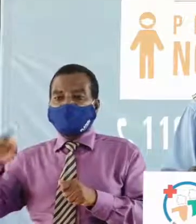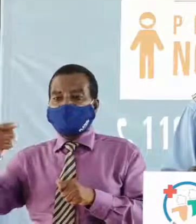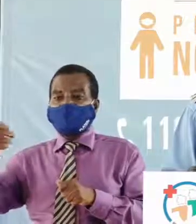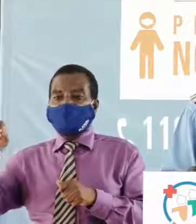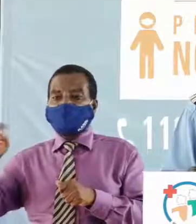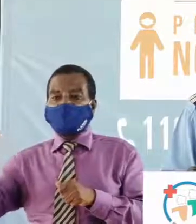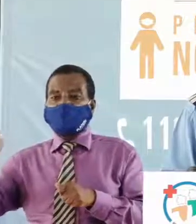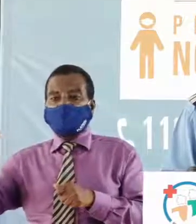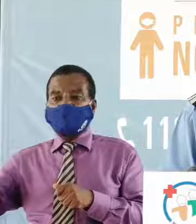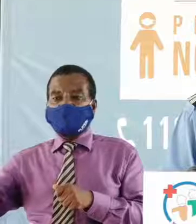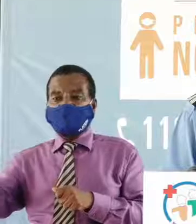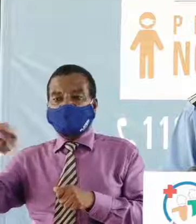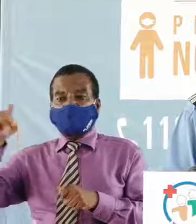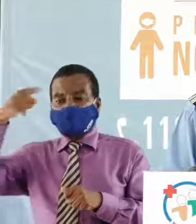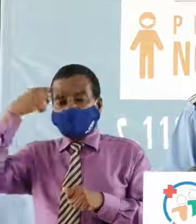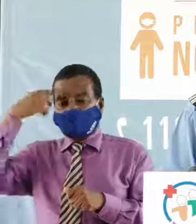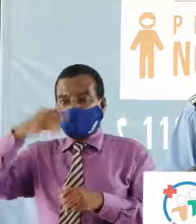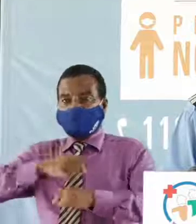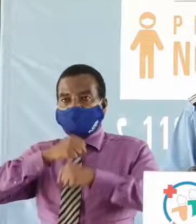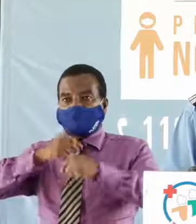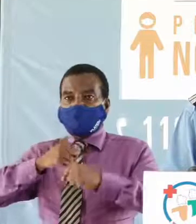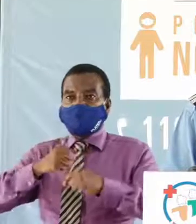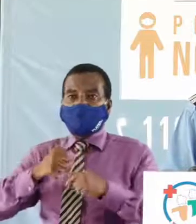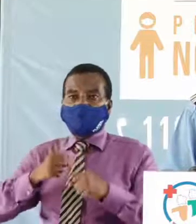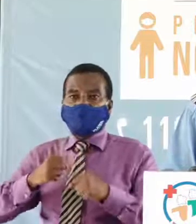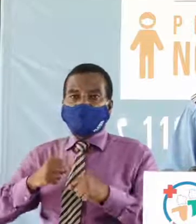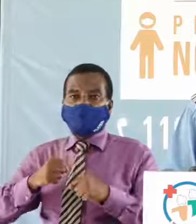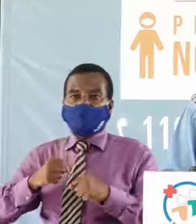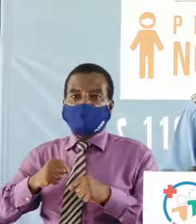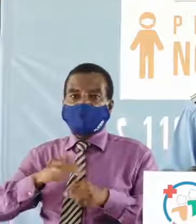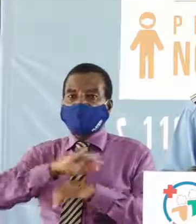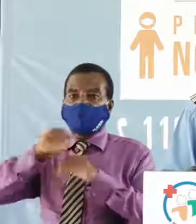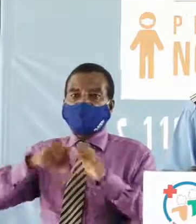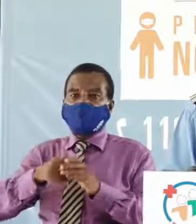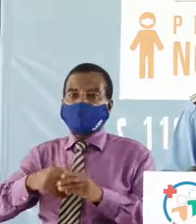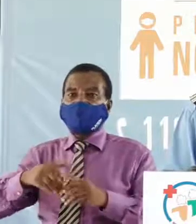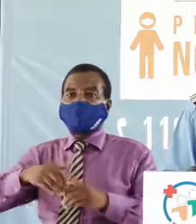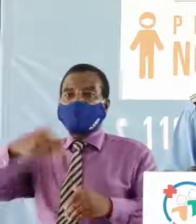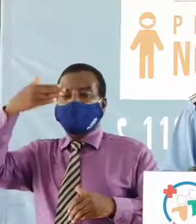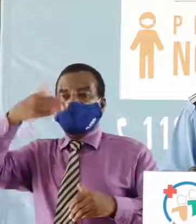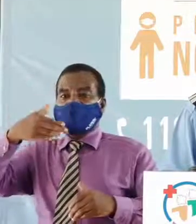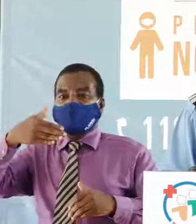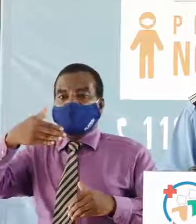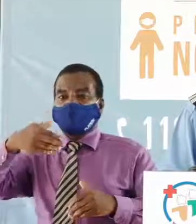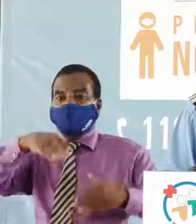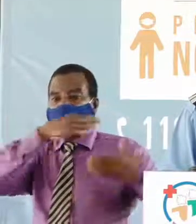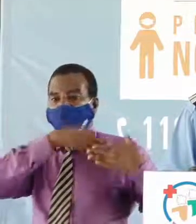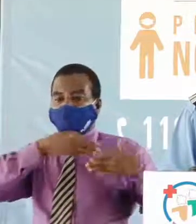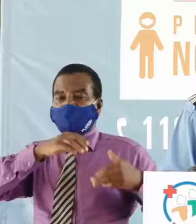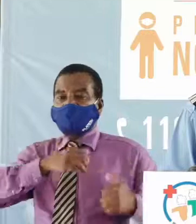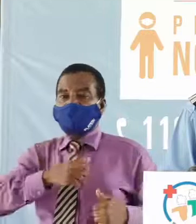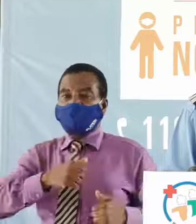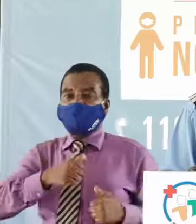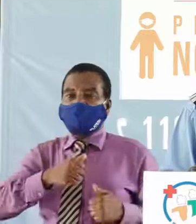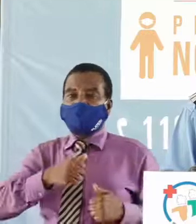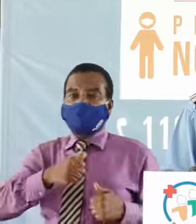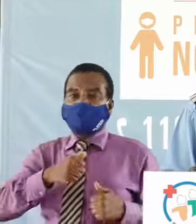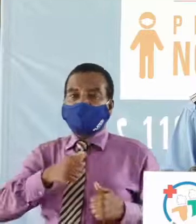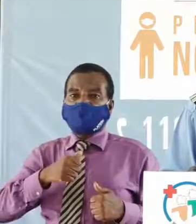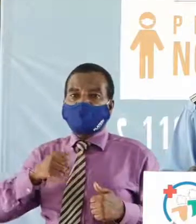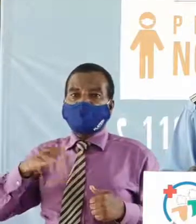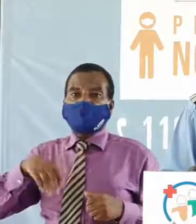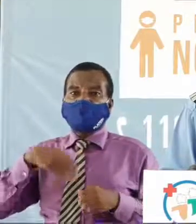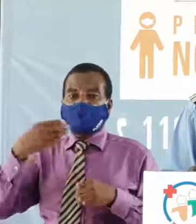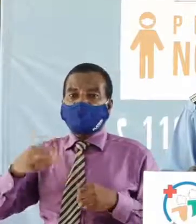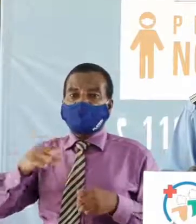pour le ministère de la Sécurité et de la Protection civile et tous les hauts commandements des forces militaires et paramilitaires puis